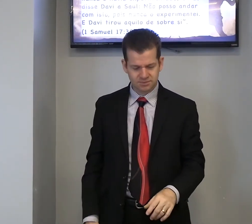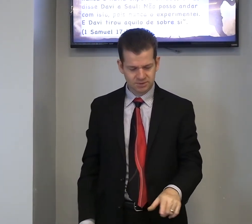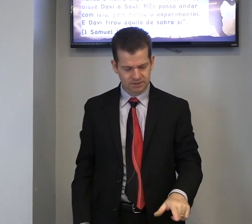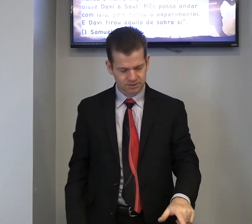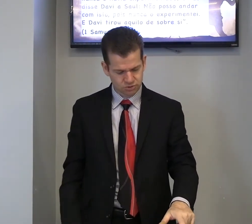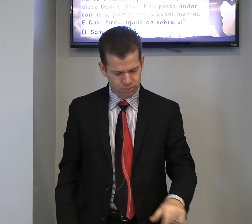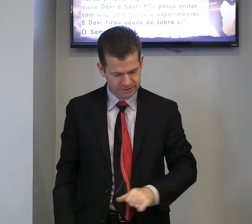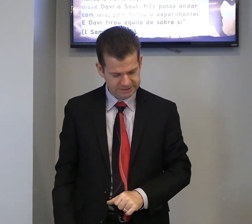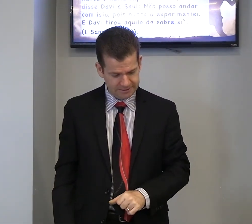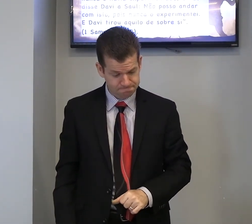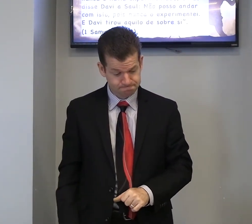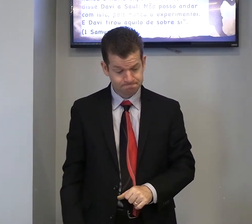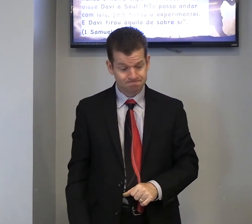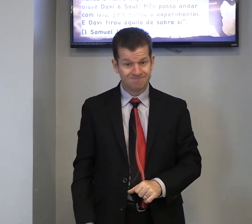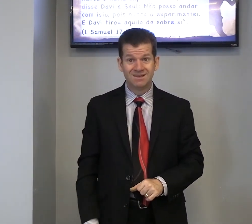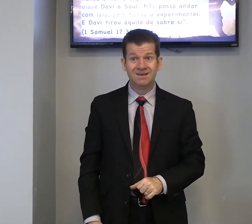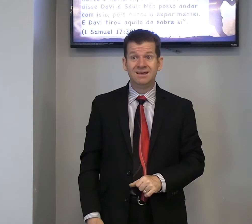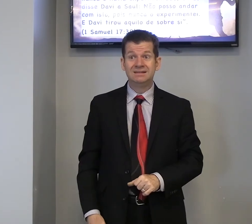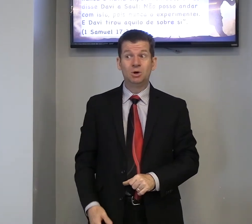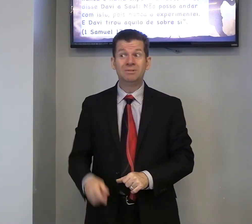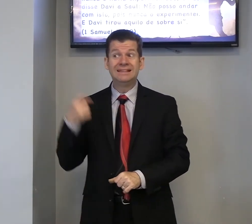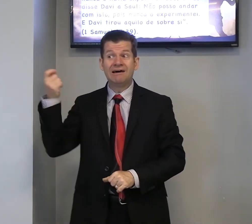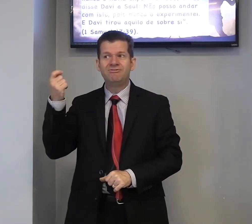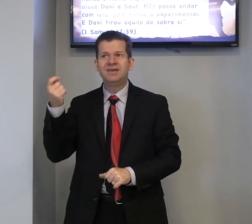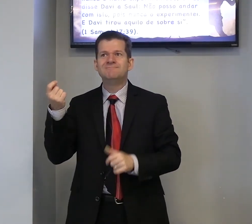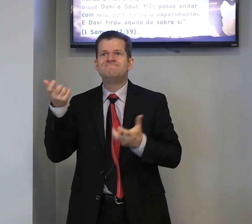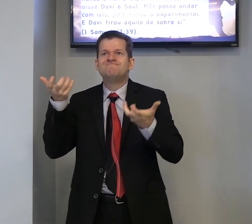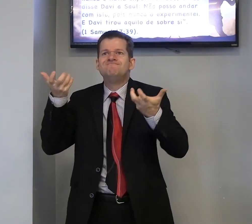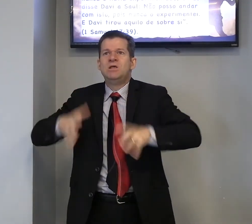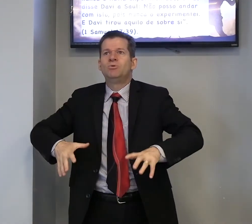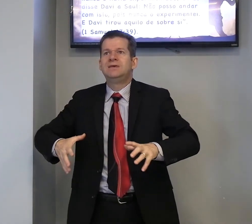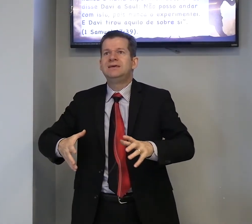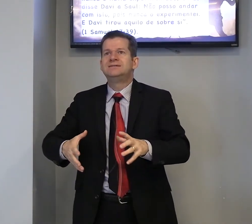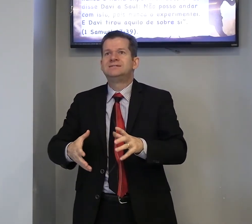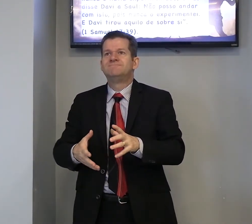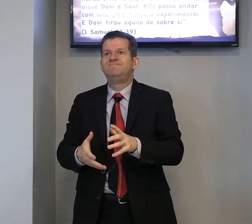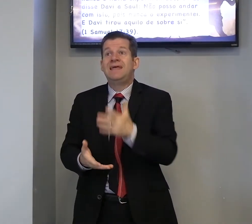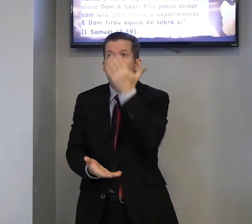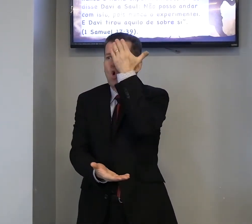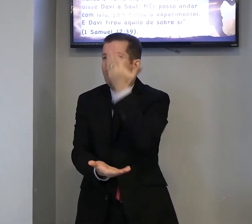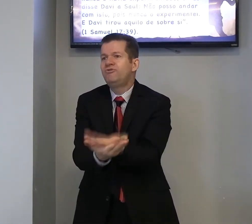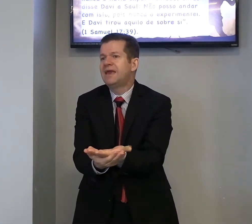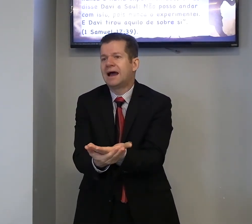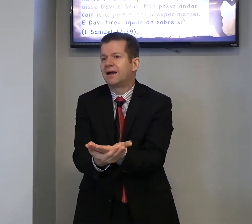sobre si, então, Davi, não quis, nem confiar,